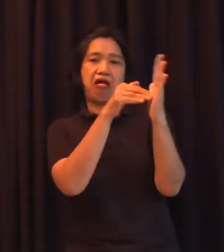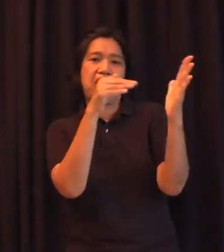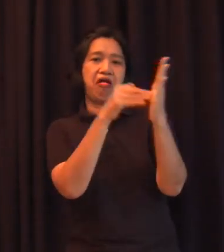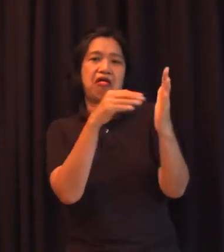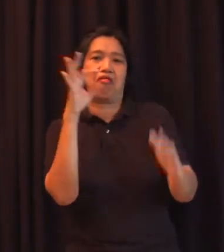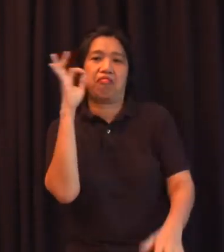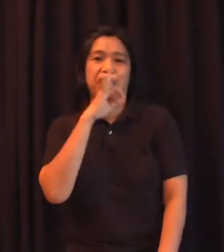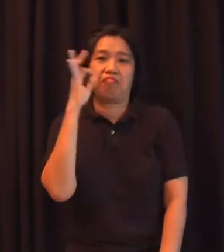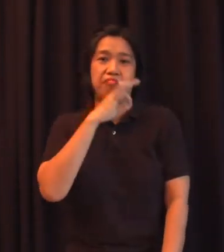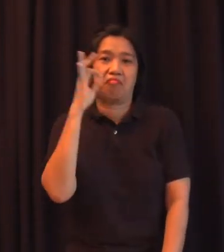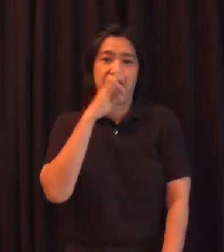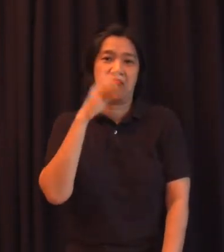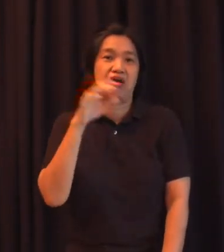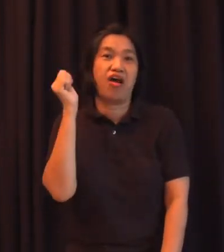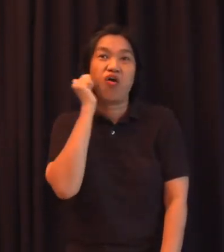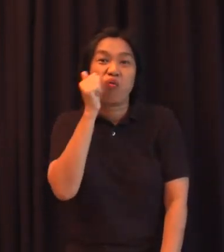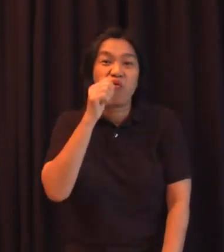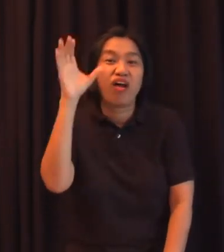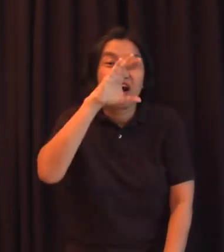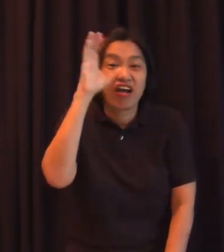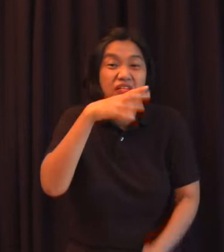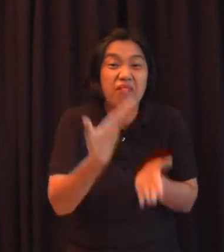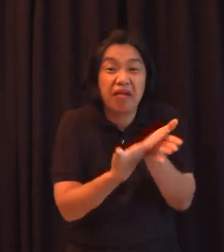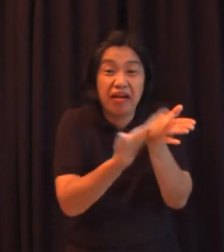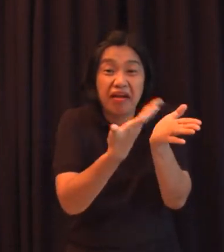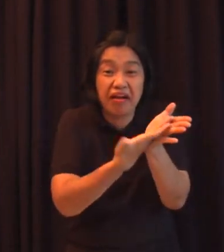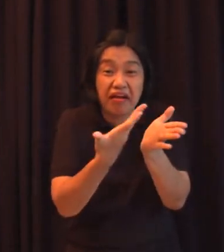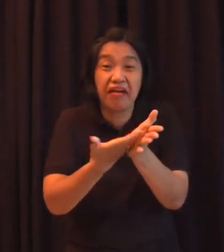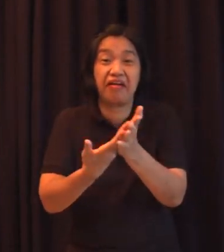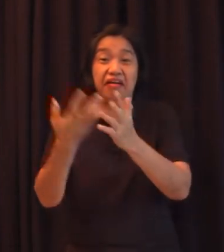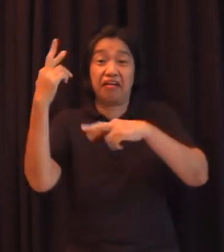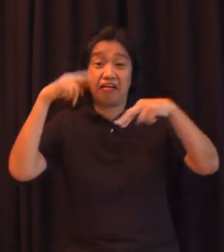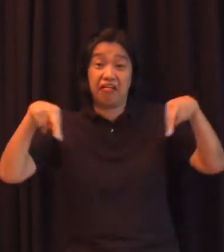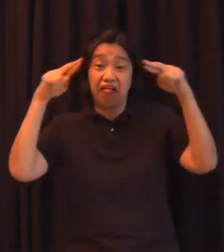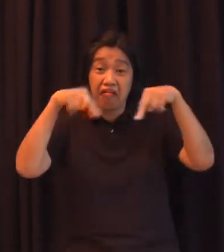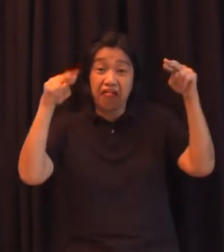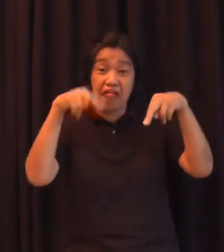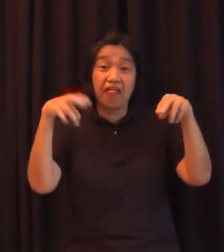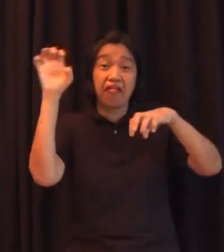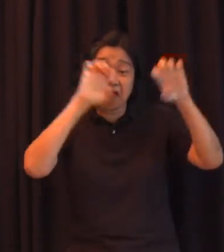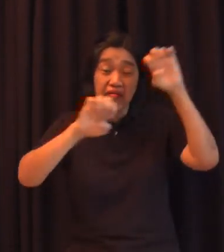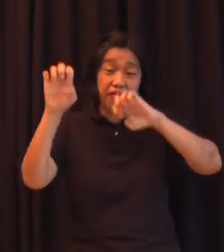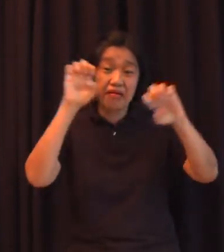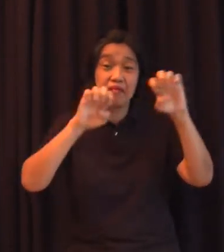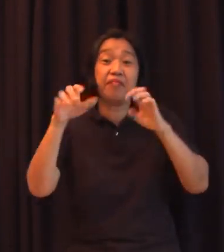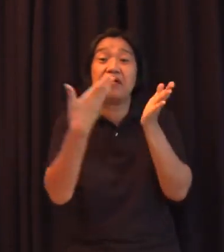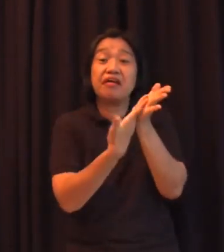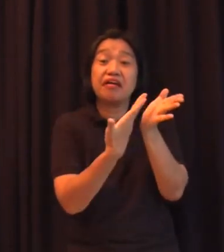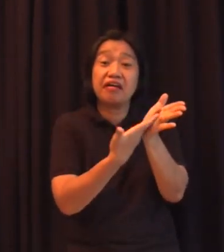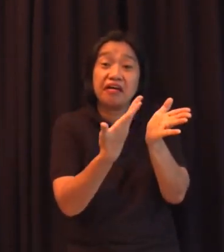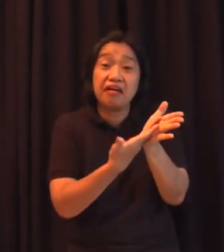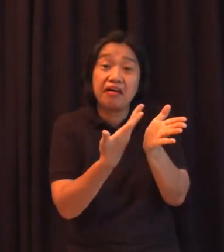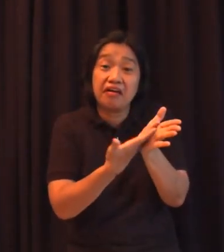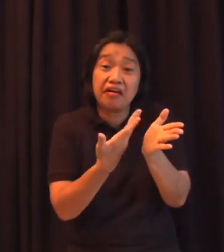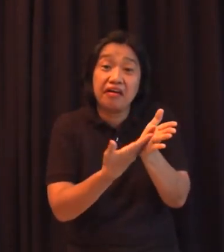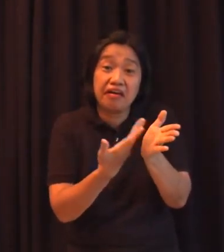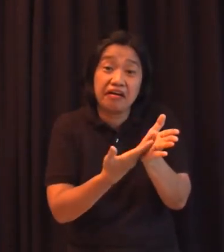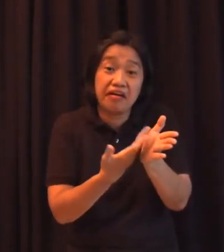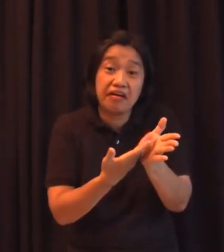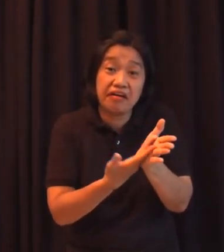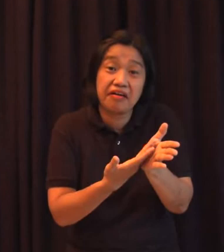patunay ng mga pananaliksik o mga eksperimento ito na magpapatunay na mas mabisa ang Pilipino. Ang